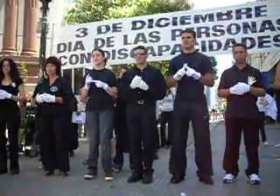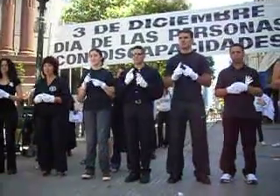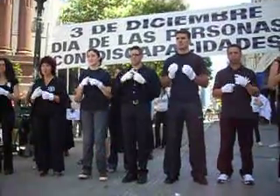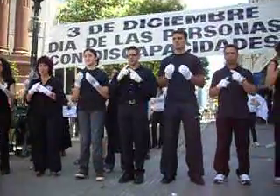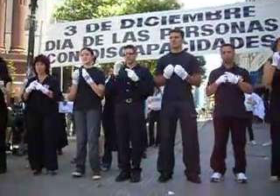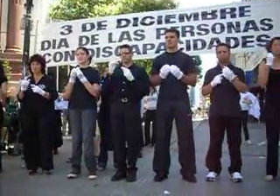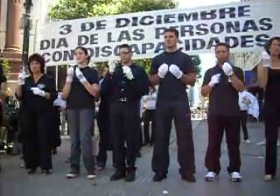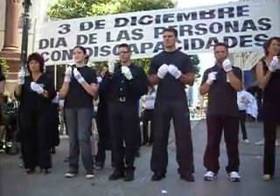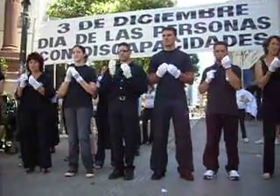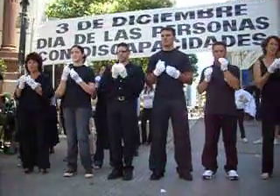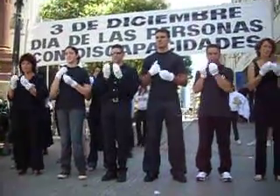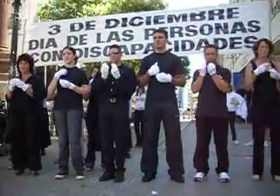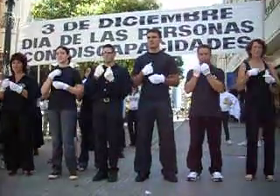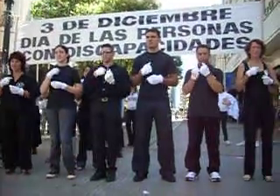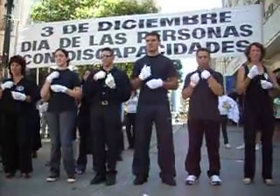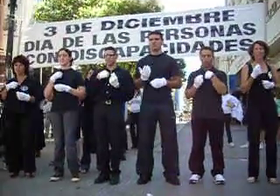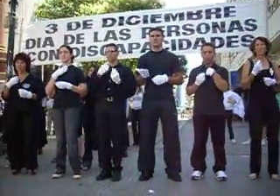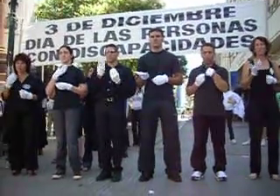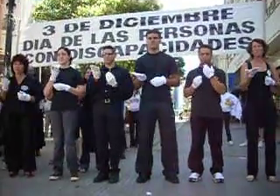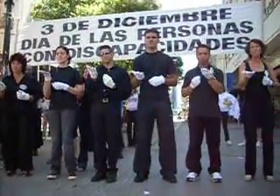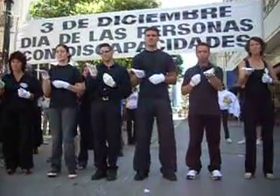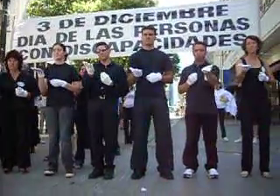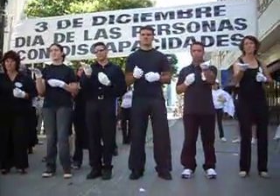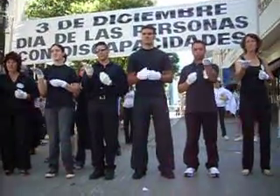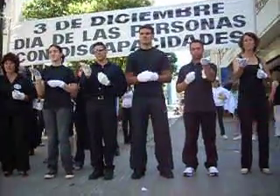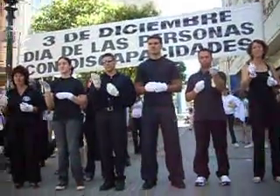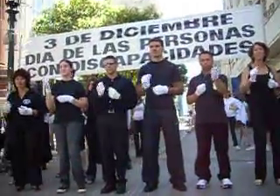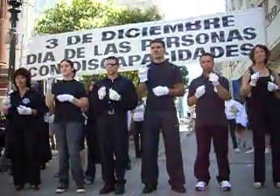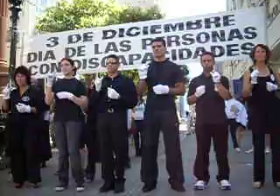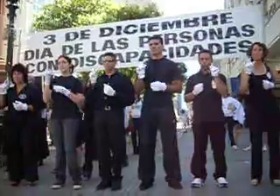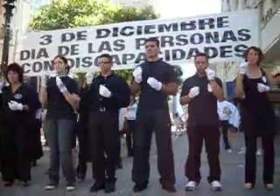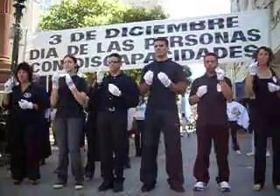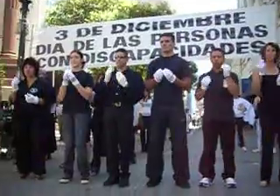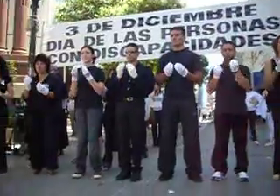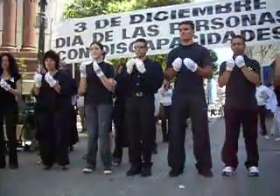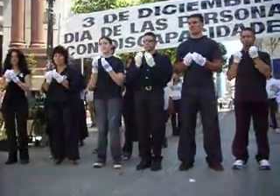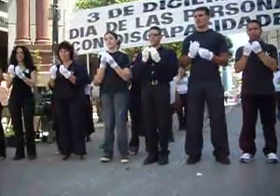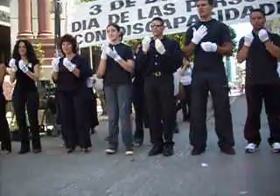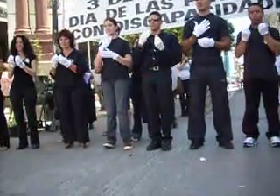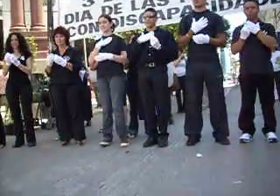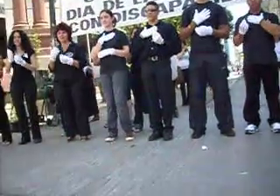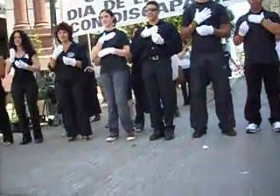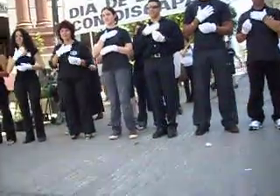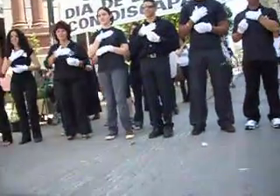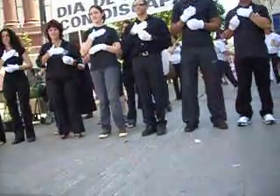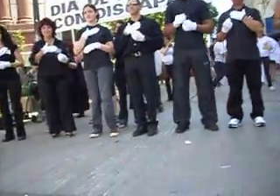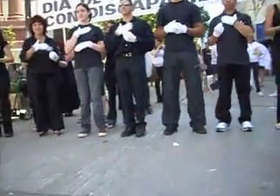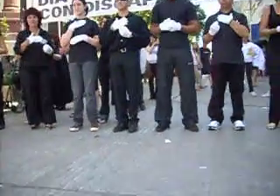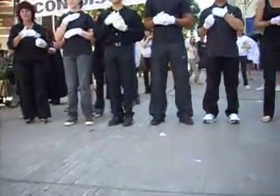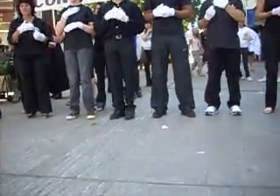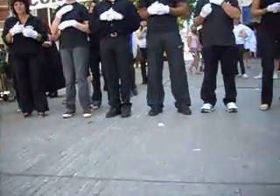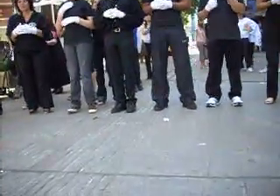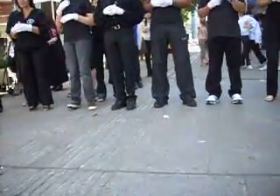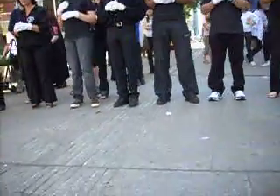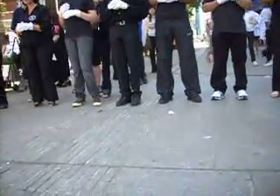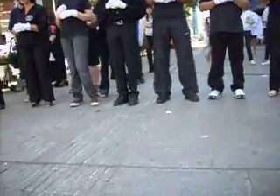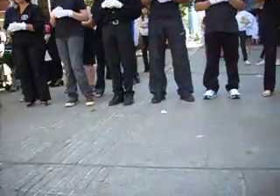con lo mucho que yo pido, porque es mucho para mí. Quiero